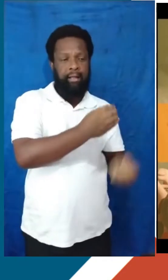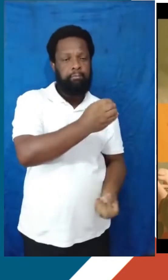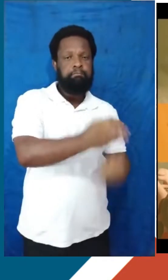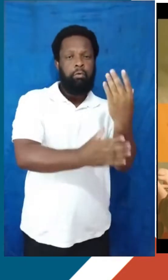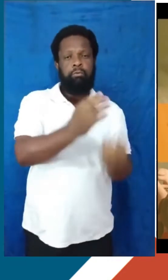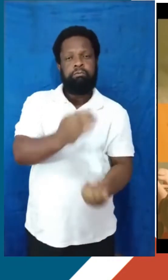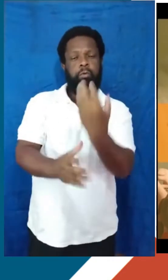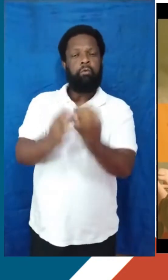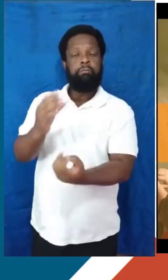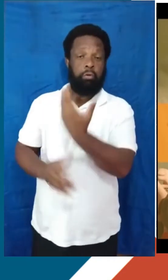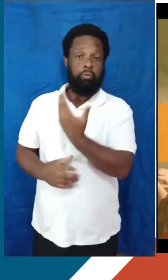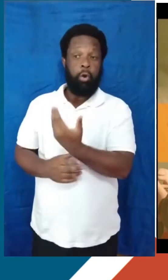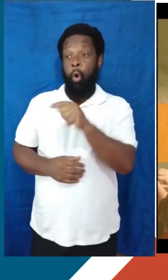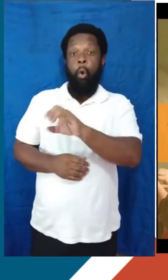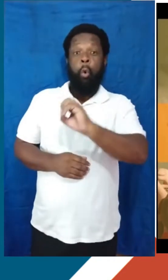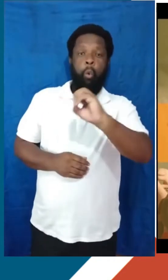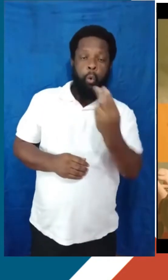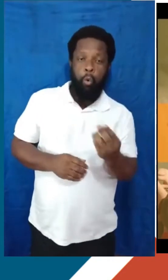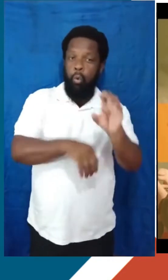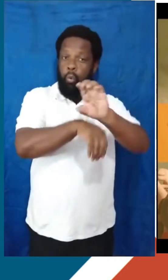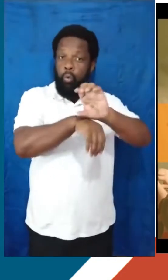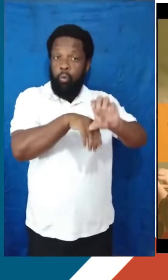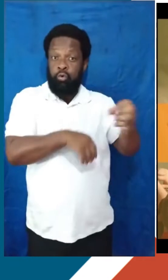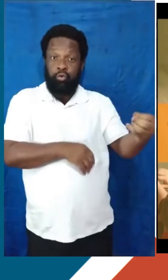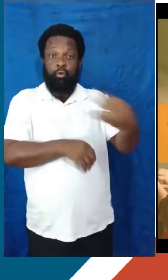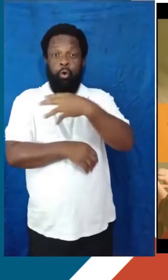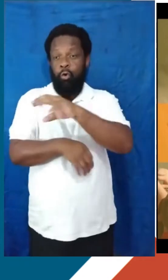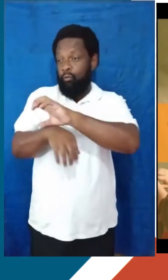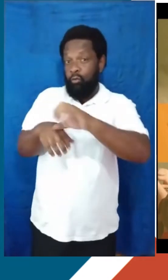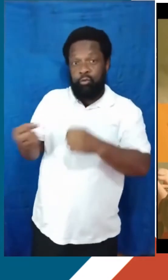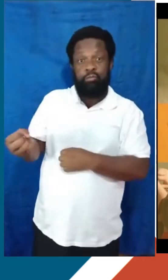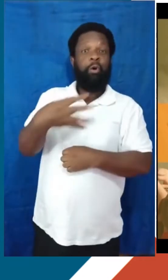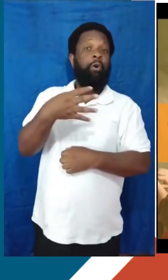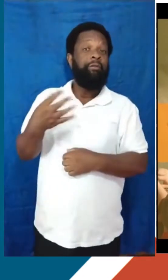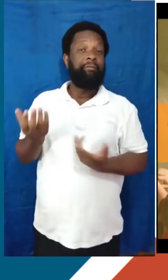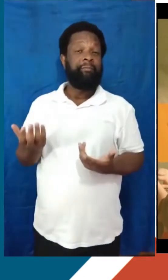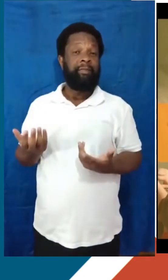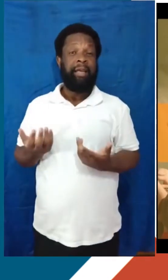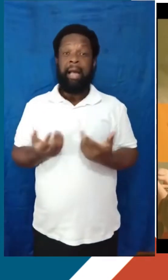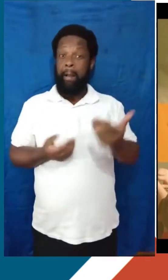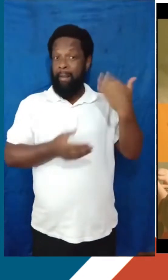dentro de universidades que já existiam também foram criados, universidades que tinham seus,